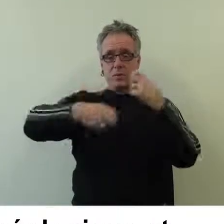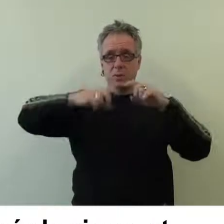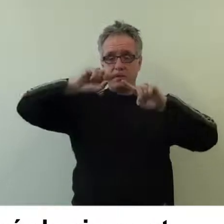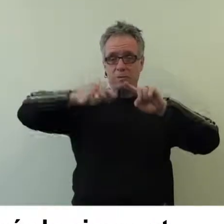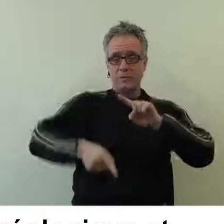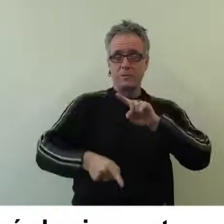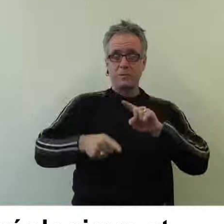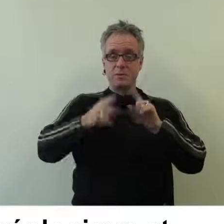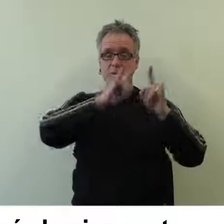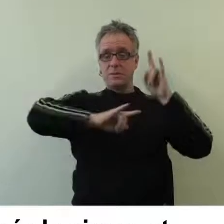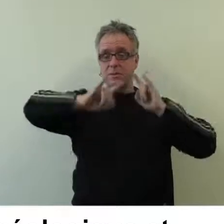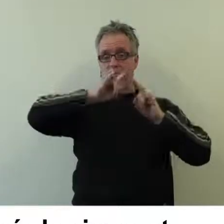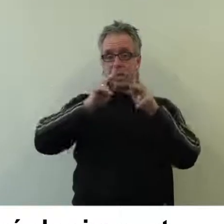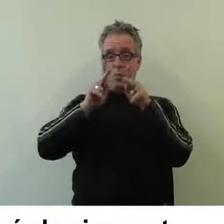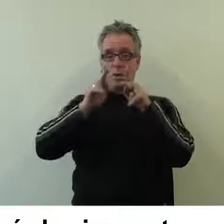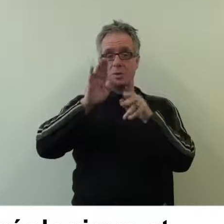géographique de la Bretagne.